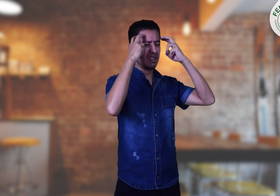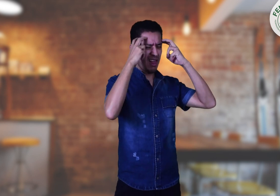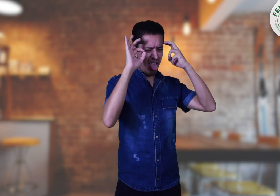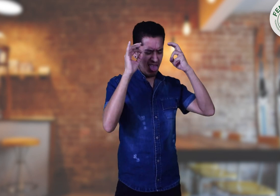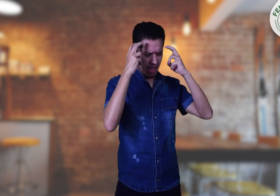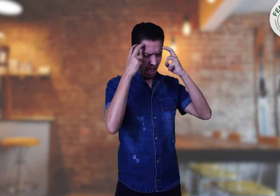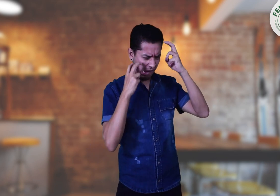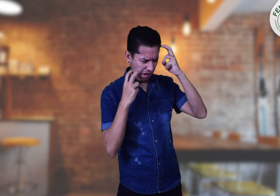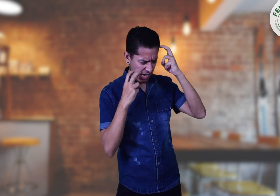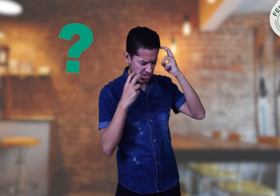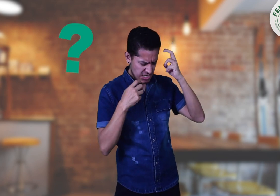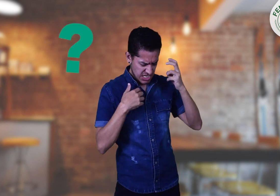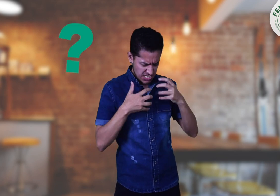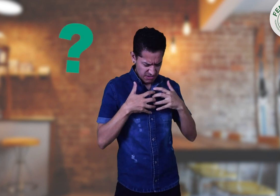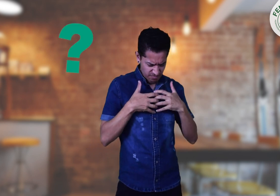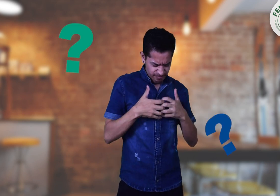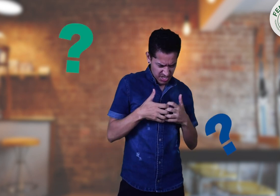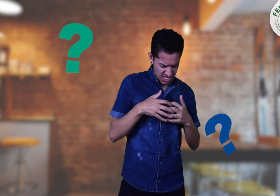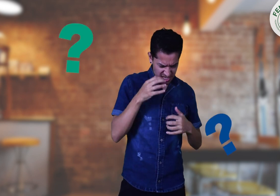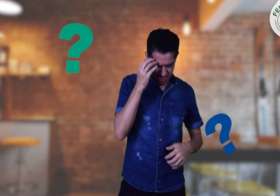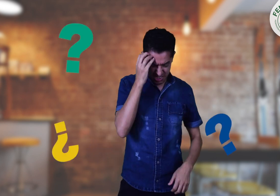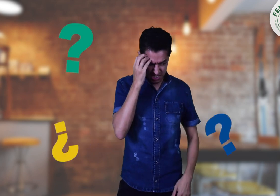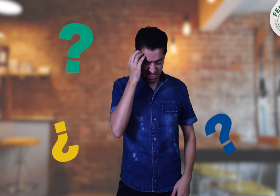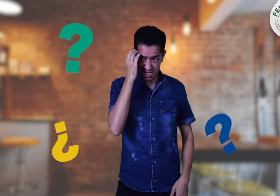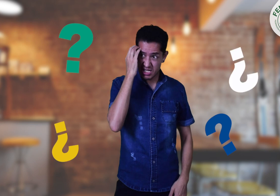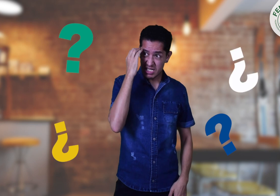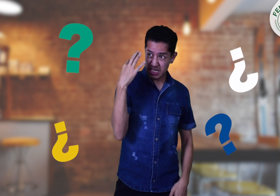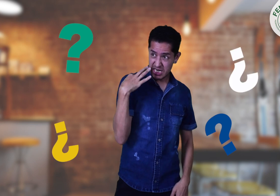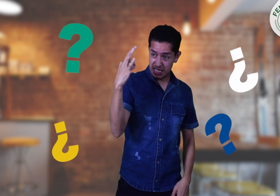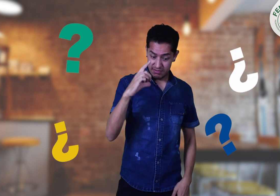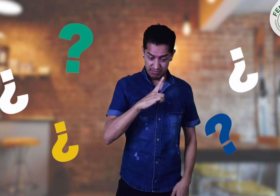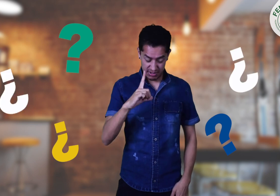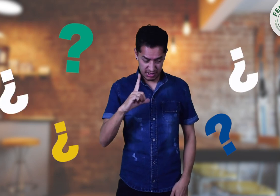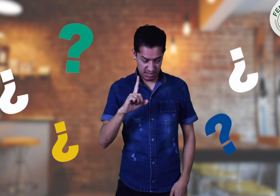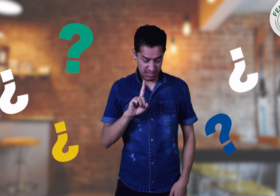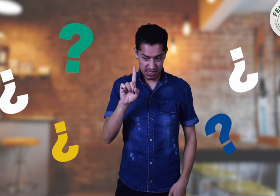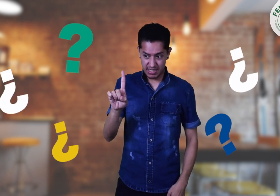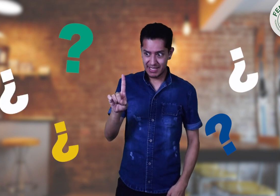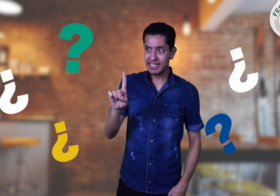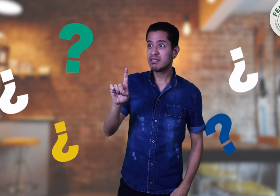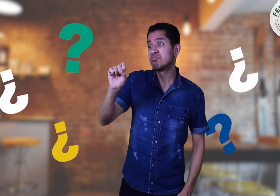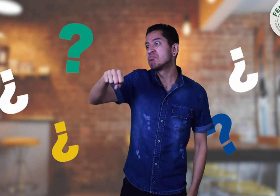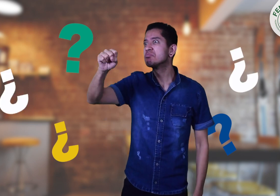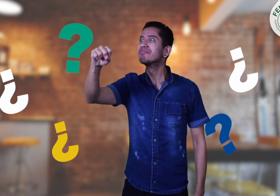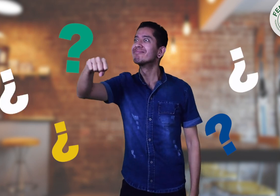adecuado y no sé qué hacer. ¿Me escogen como líder? Bueno, sí,